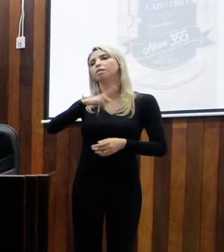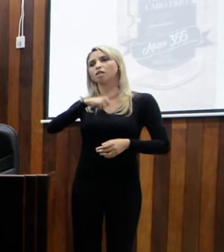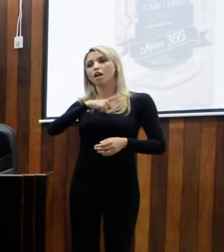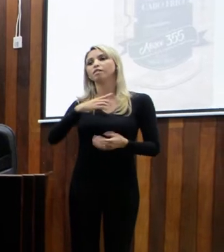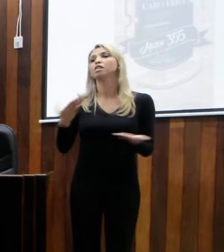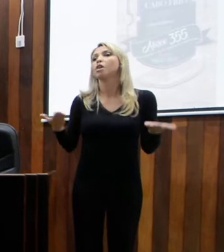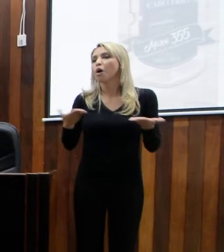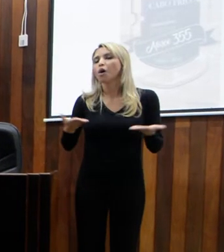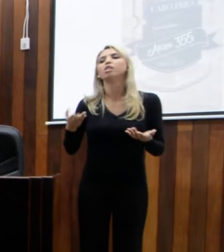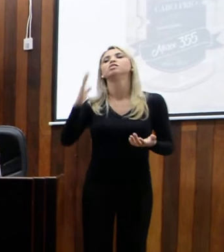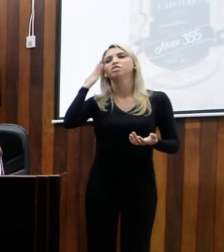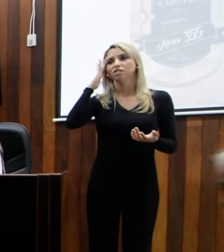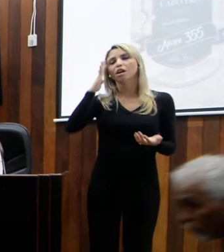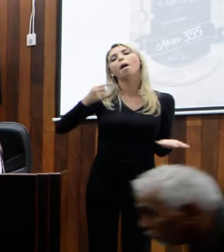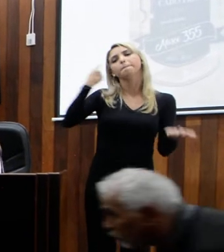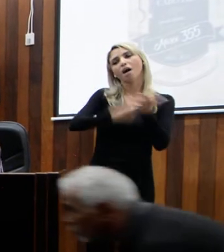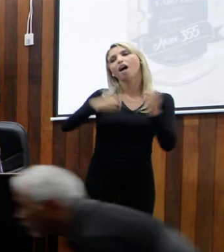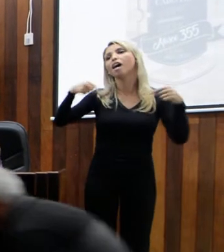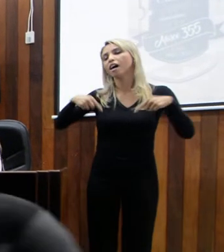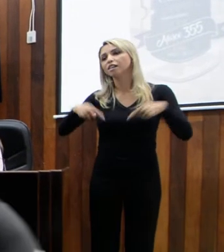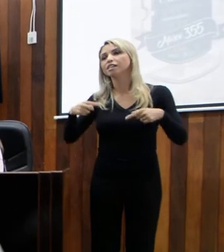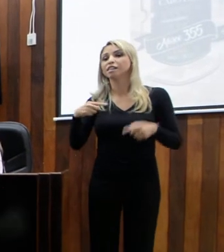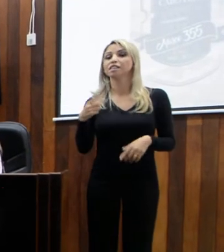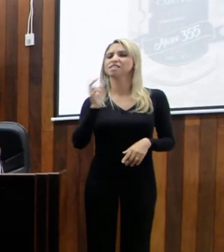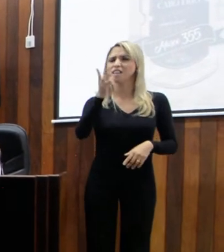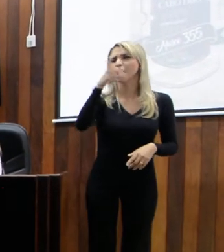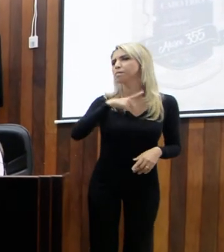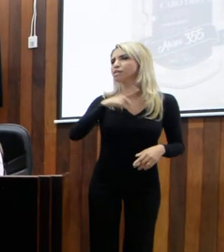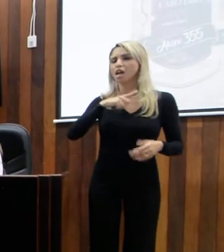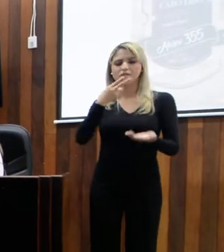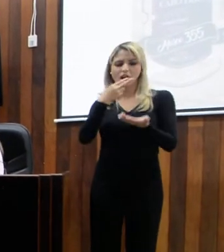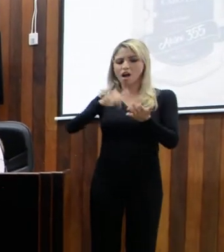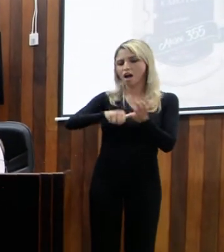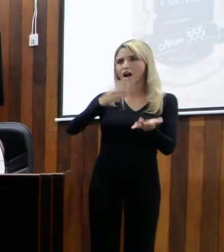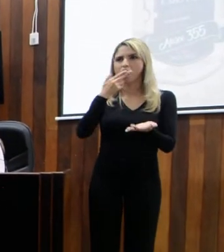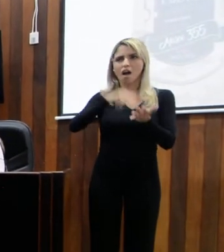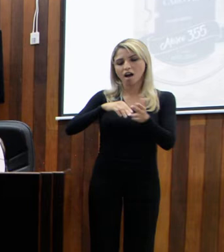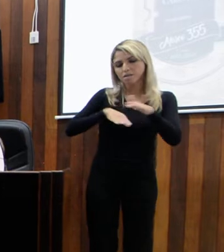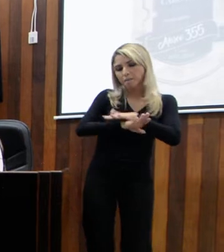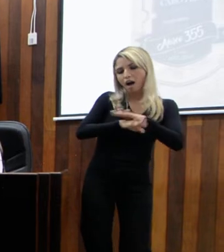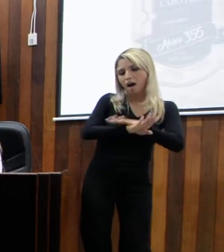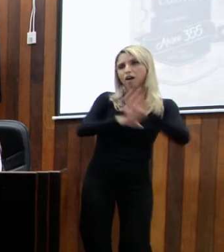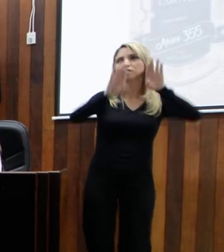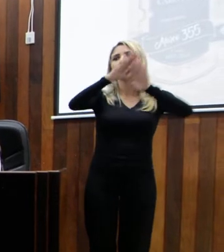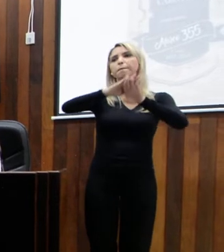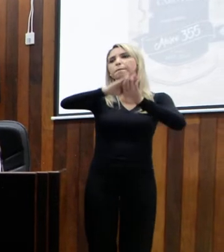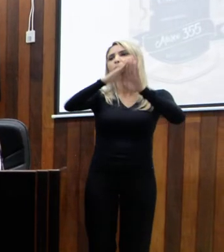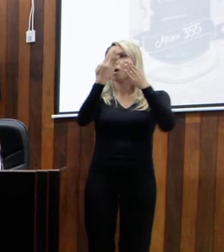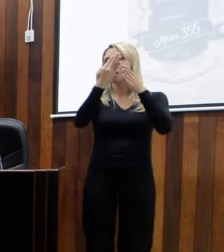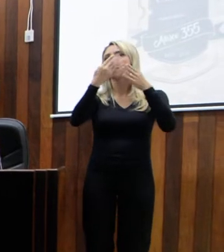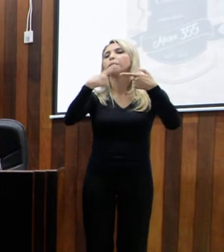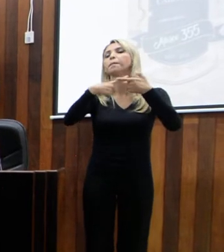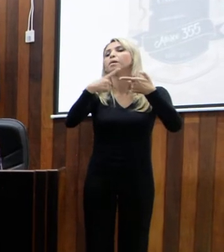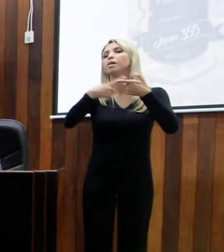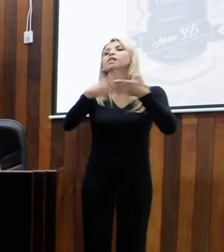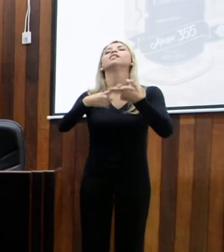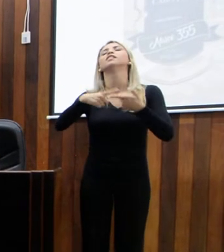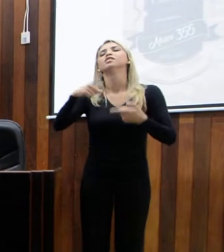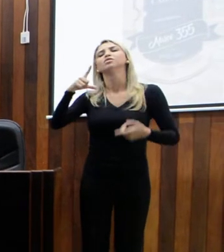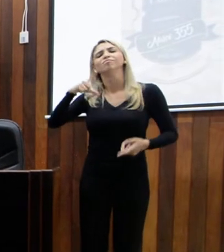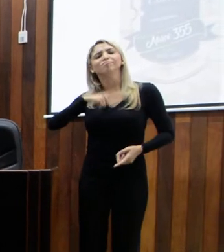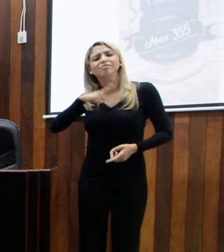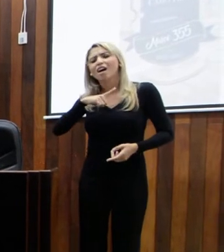deixou aqui. O gabinete tinha a de cartinha embaixo da porta, porque ele se encontrava na rua. Tem uma paixão imensa por Tamojo e Nazaré.